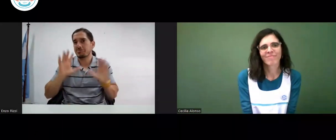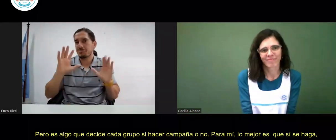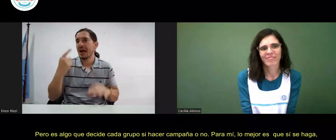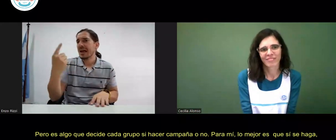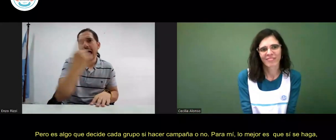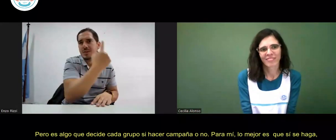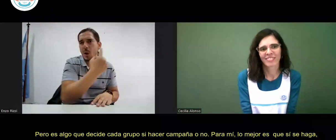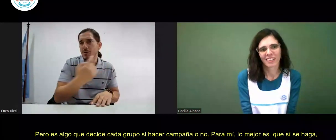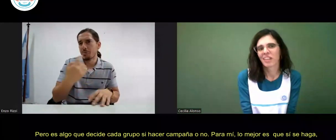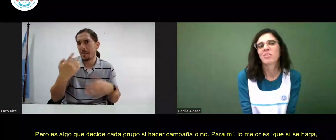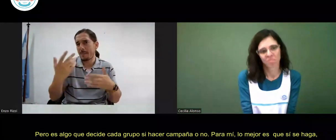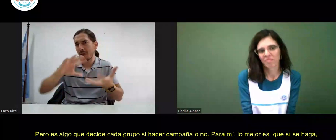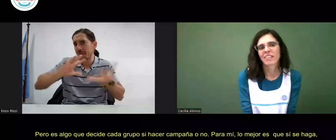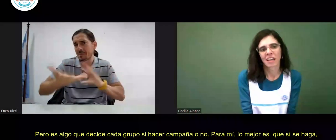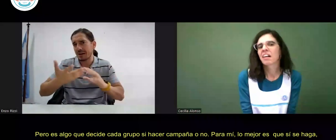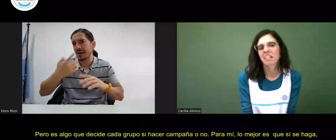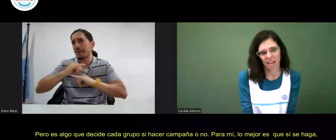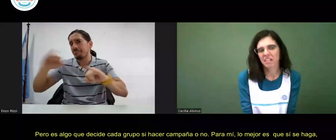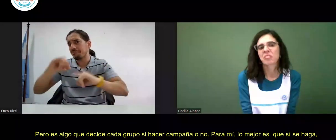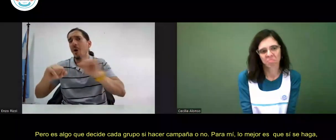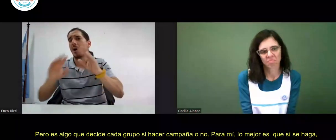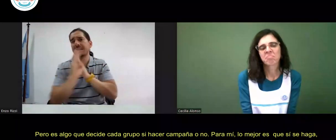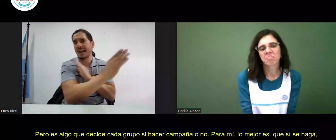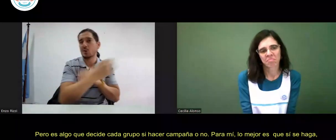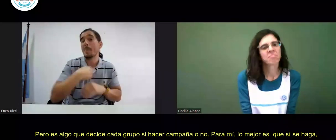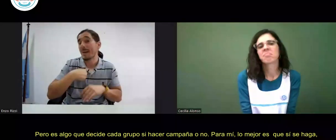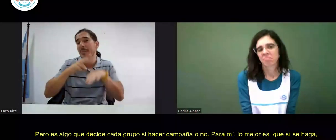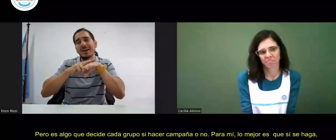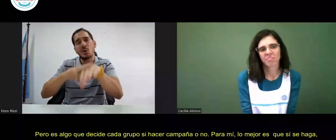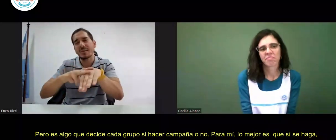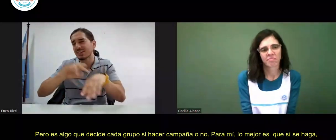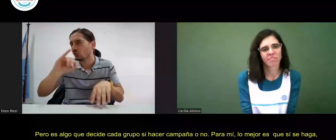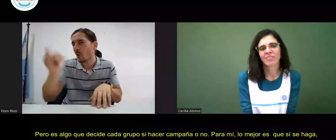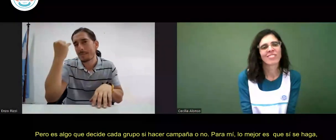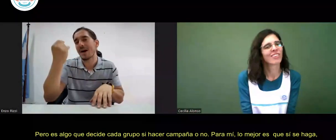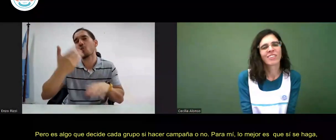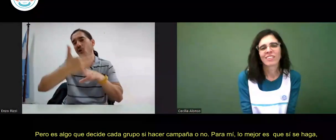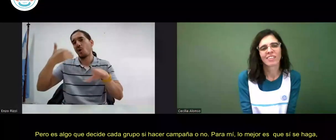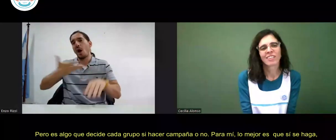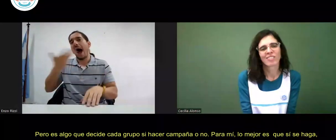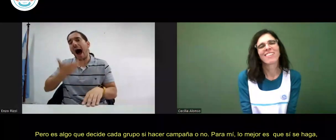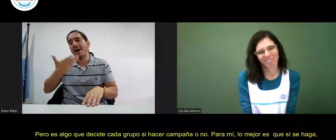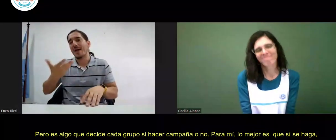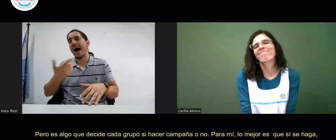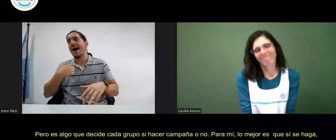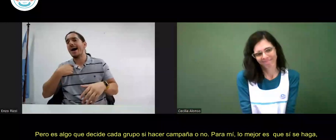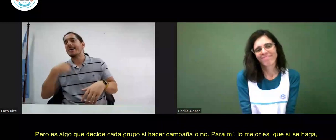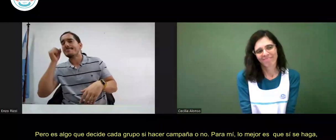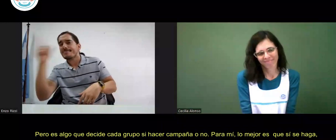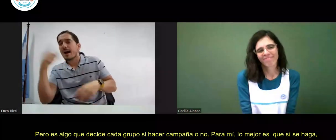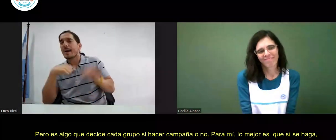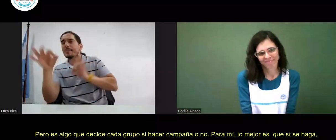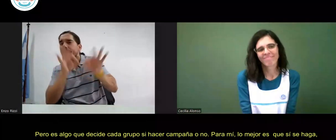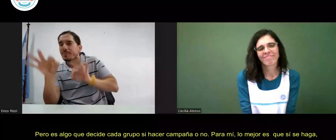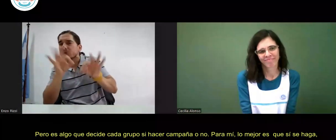Pero eso es algo que decide cada grupo, si hacer campaña o no. Para mí, lo mejor es que sí se hable acerca de cuáles son los proyectos y